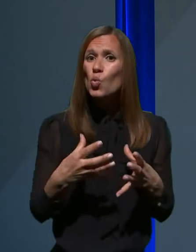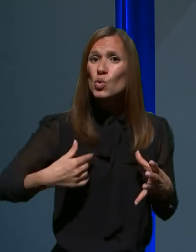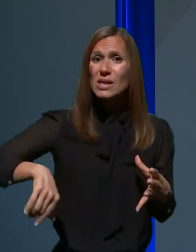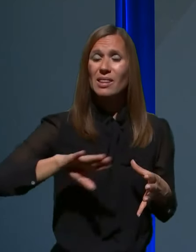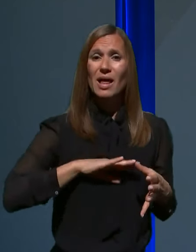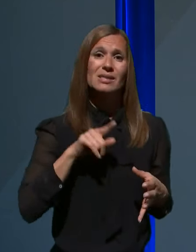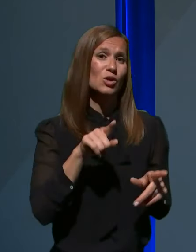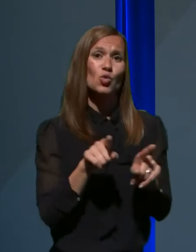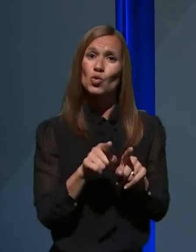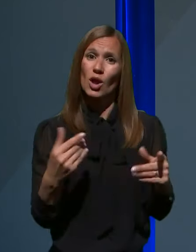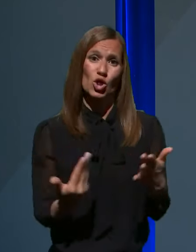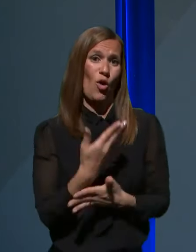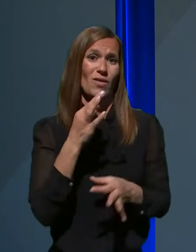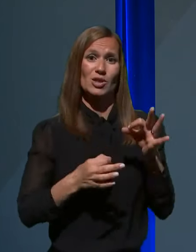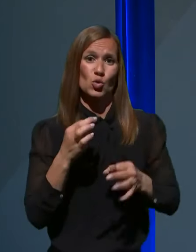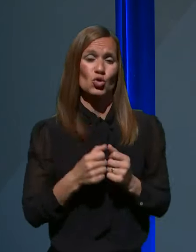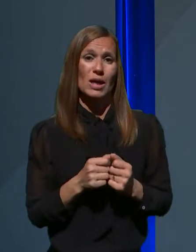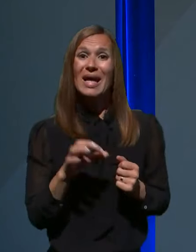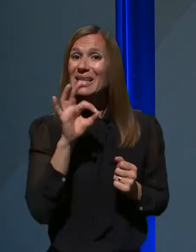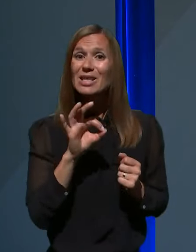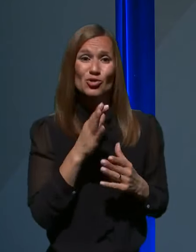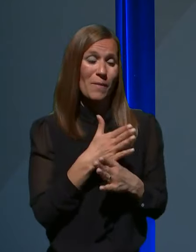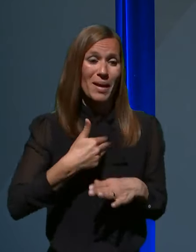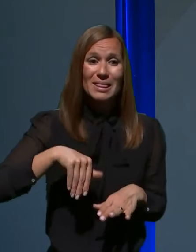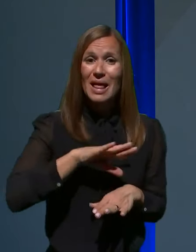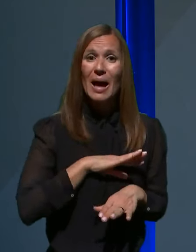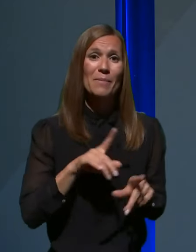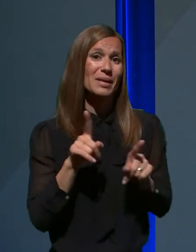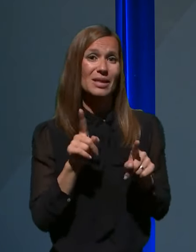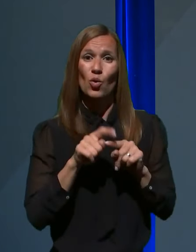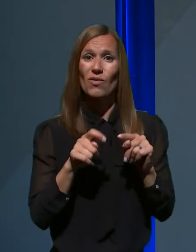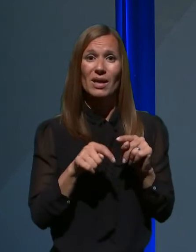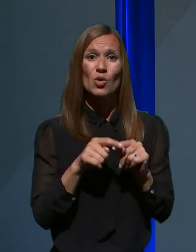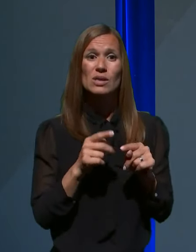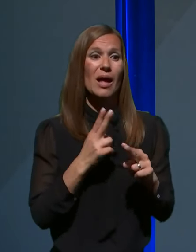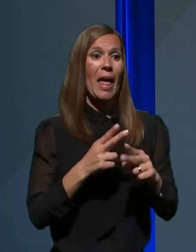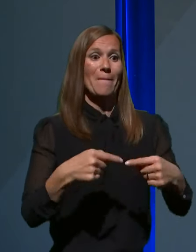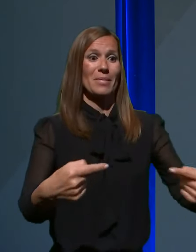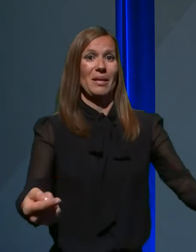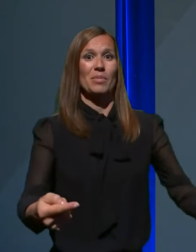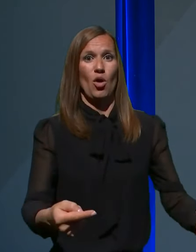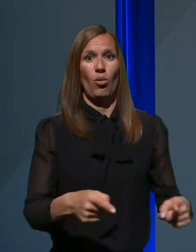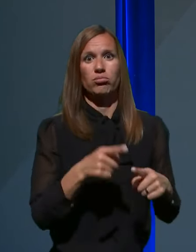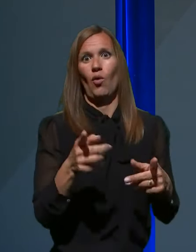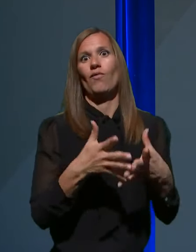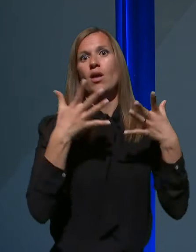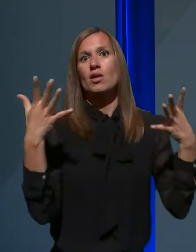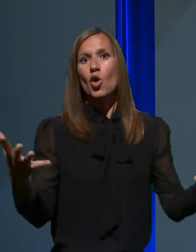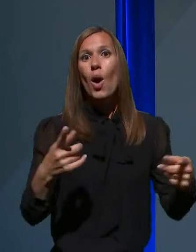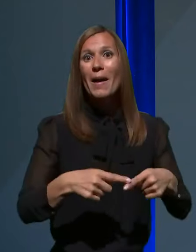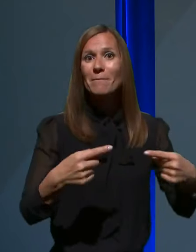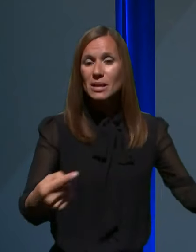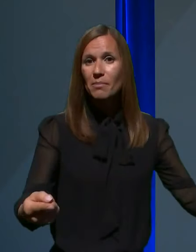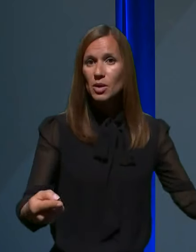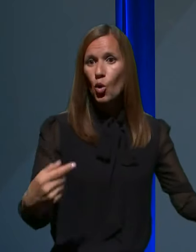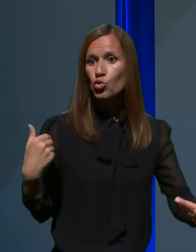nova izkušnja. Noben med nami se ni ukvarjal z epidemijo v bistvu takih razsežnosti in